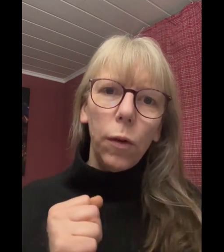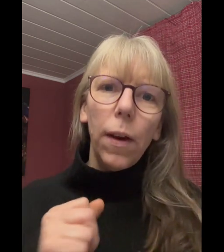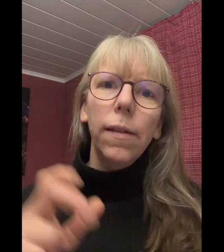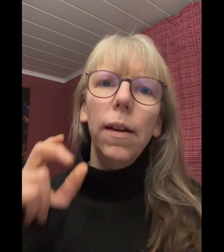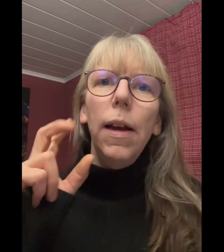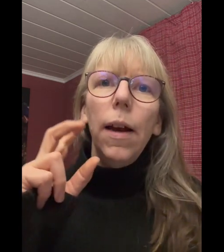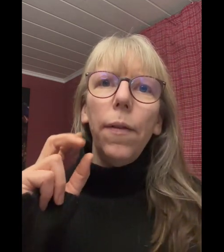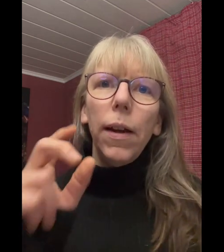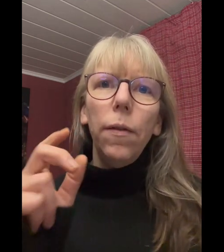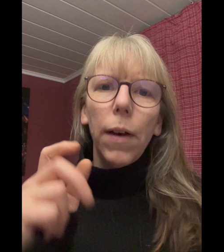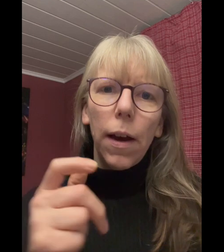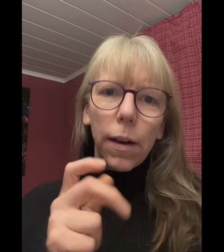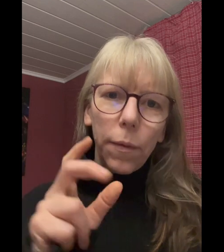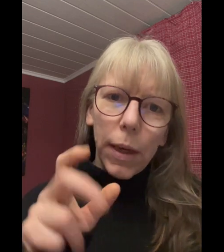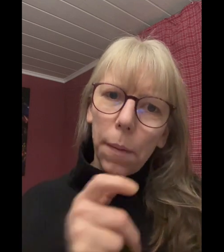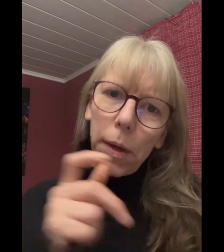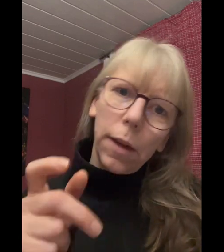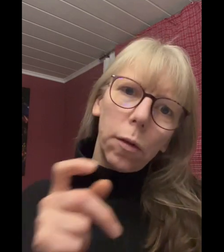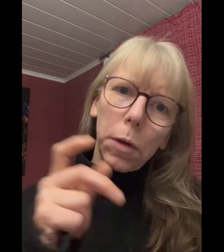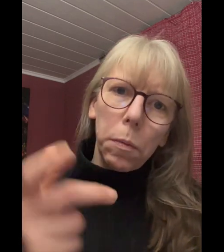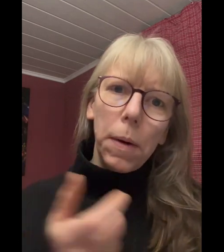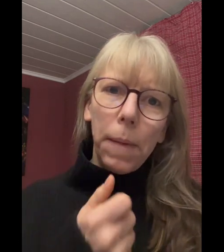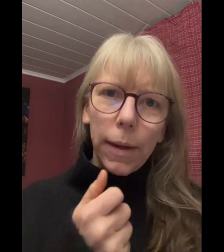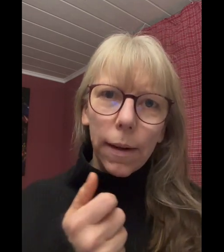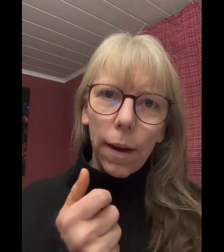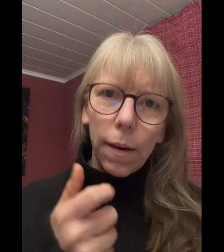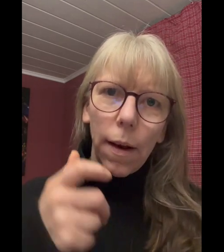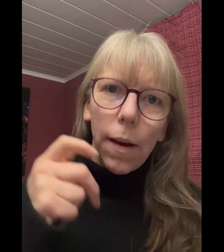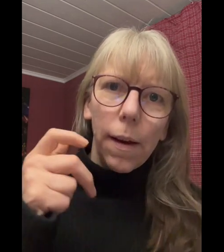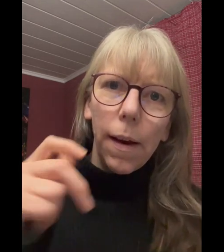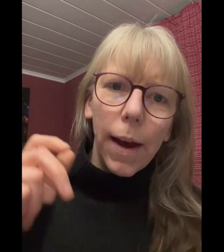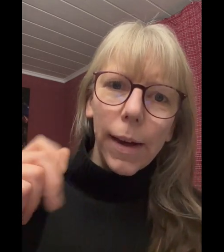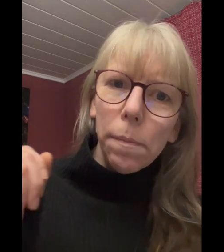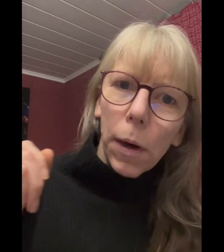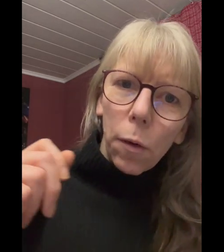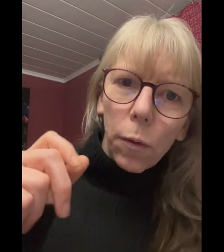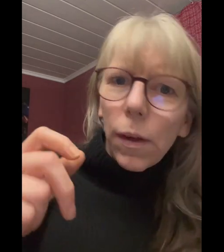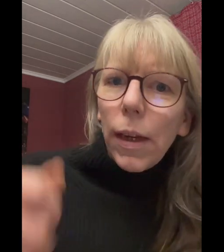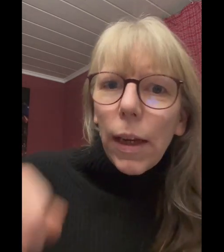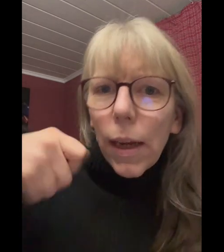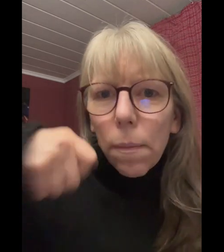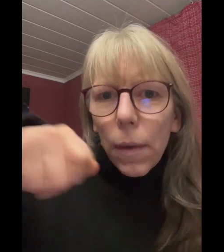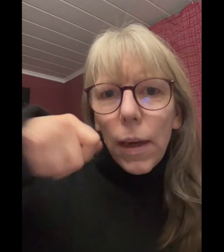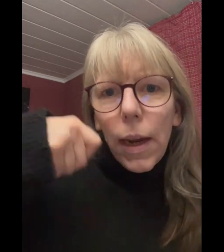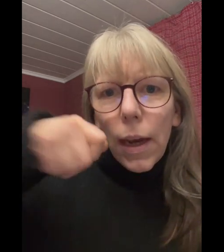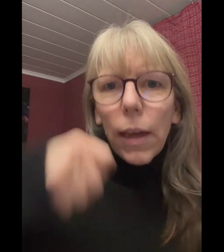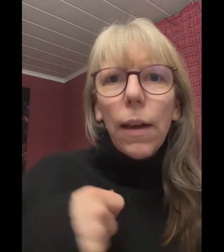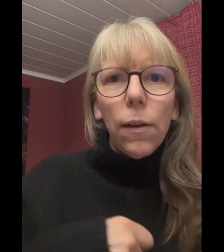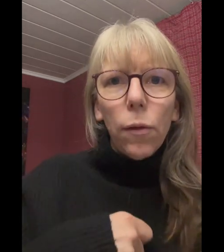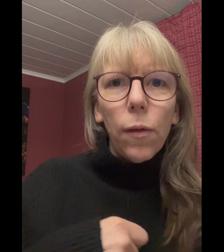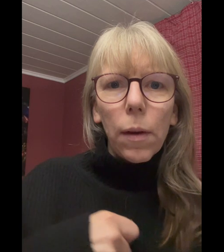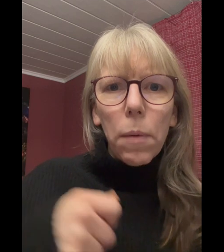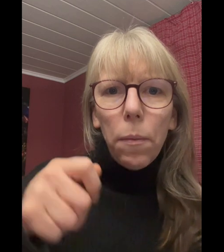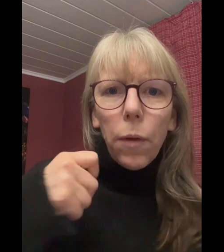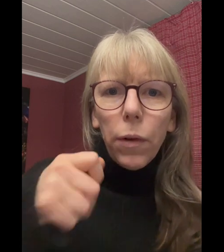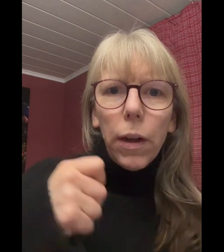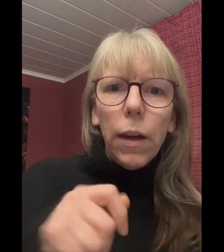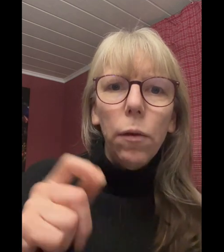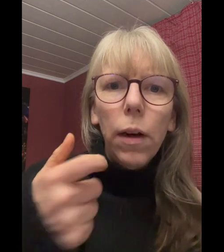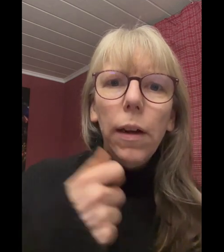zu essen, war die Frage, wie kann man hier zum Beispiel eine Mahlzeit einbauen, die eben nicht sozusagen mit dem Löffel geht oder die